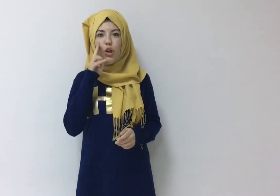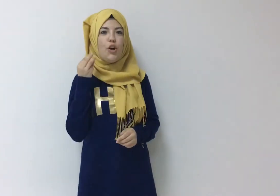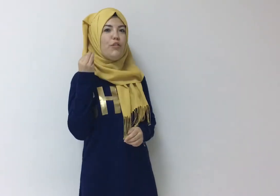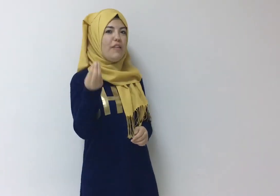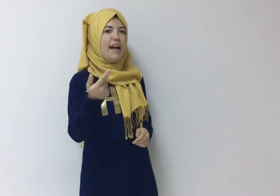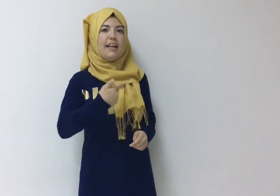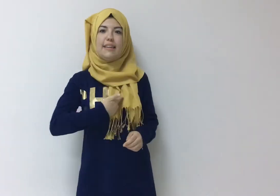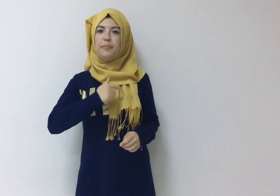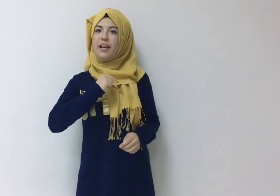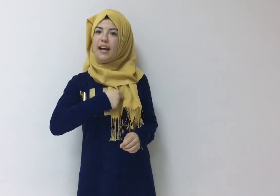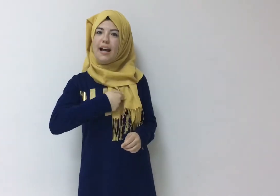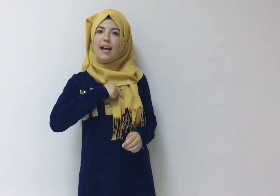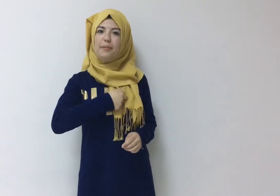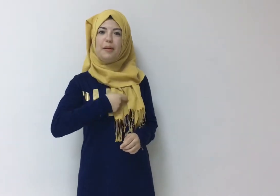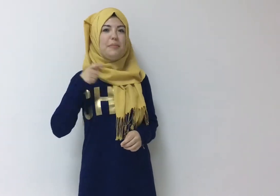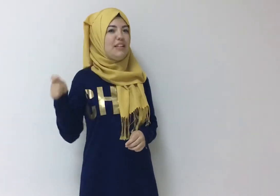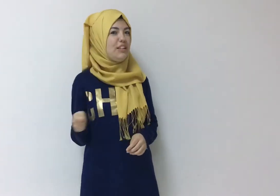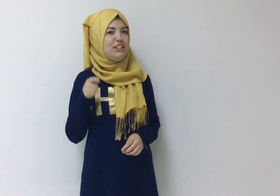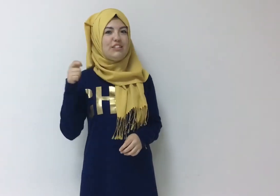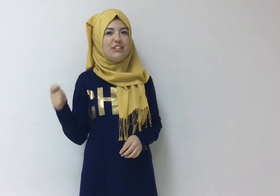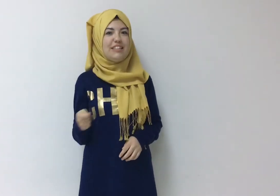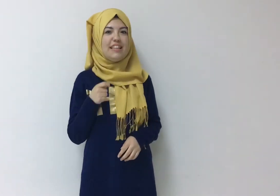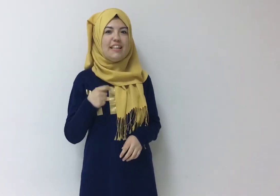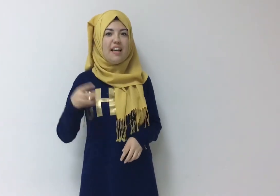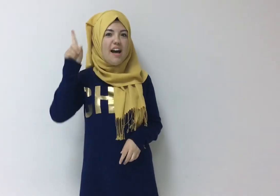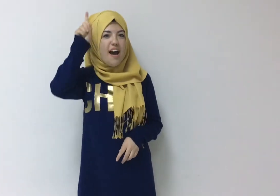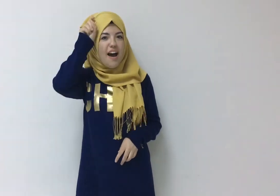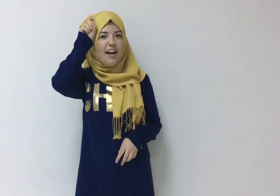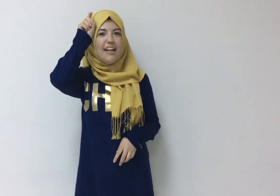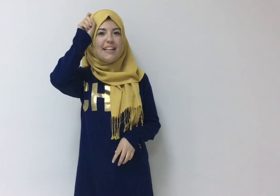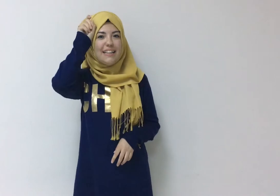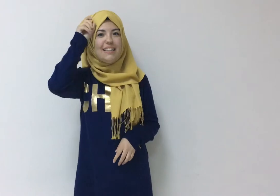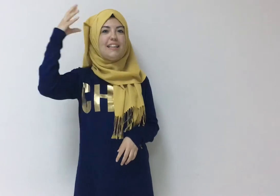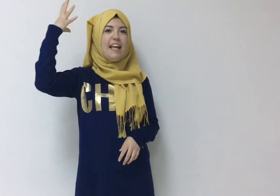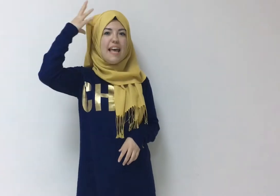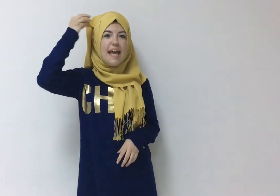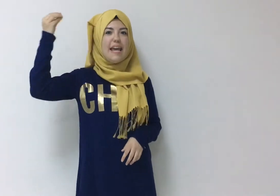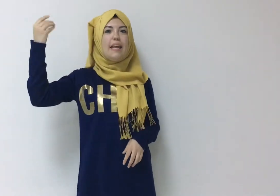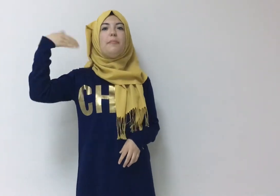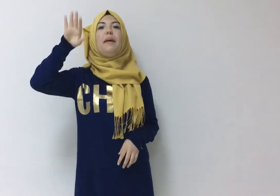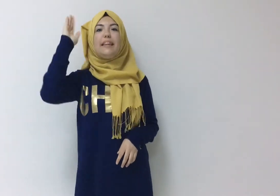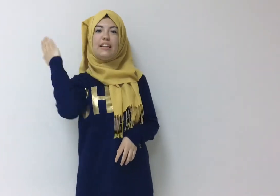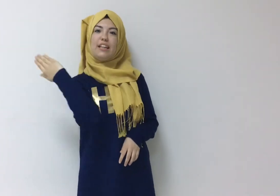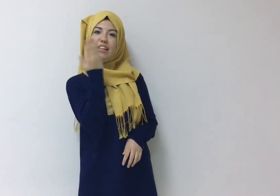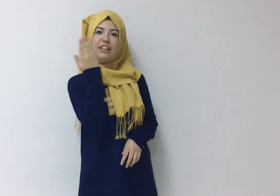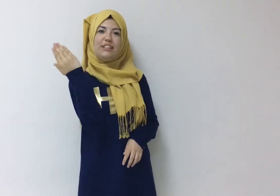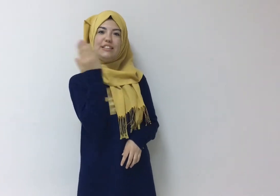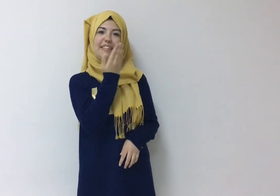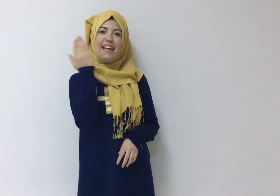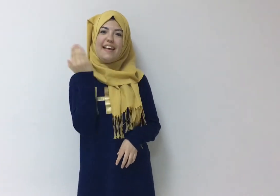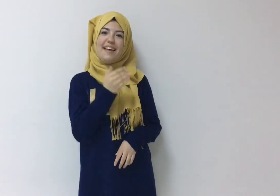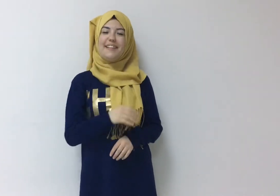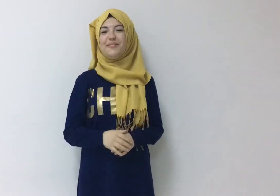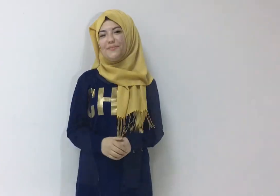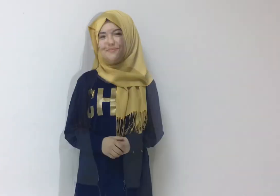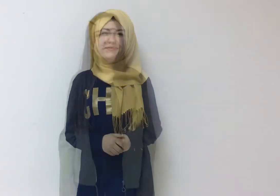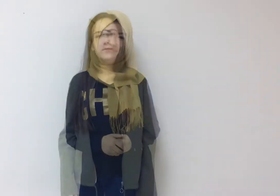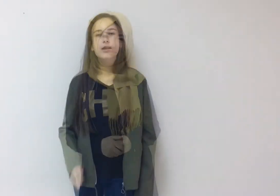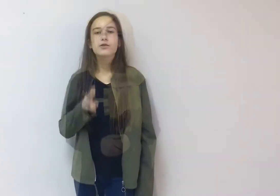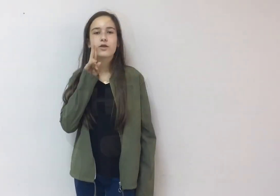Son derdim kalbimin işine, aklım ermedi gidişine. Son